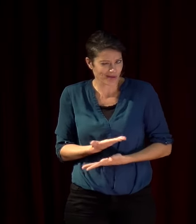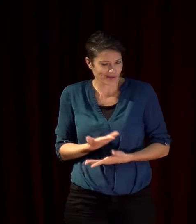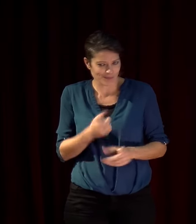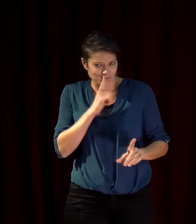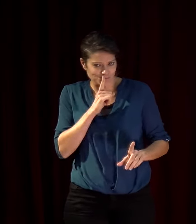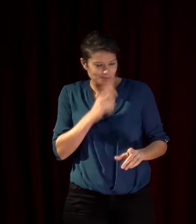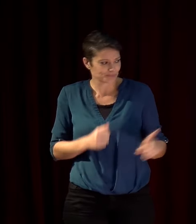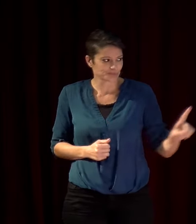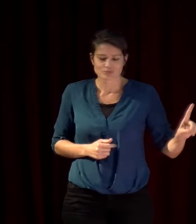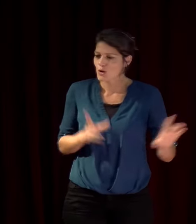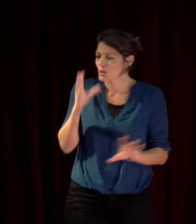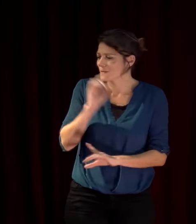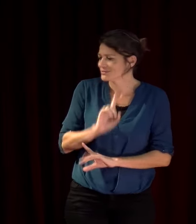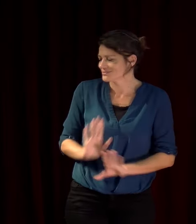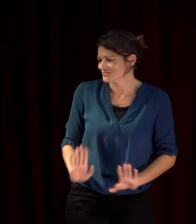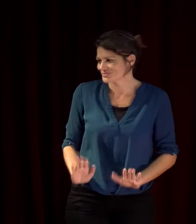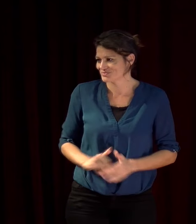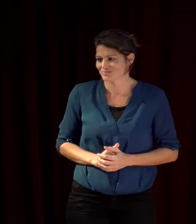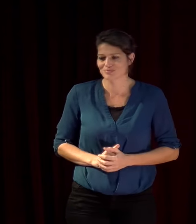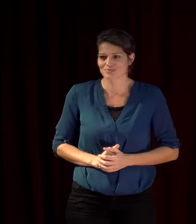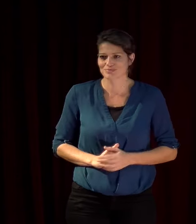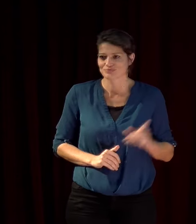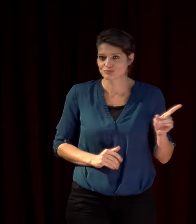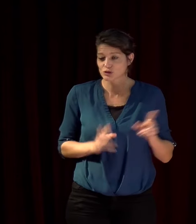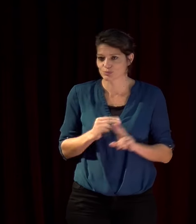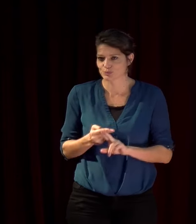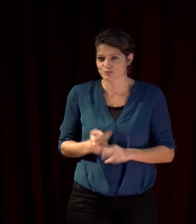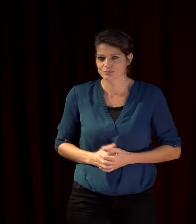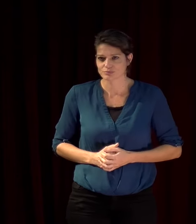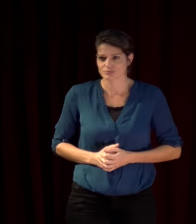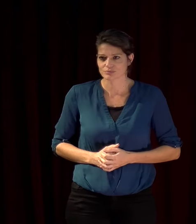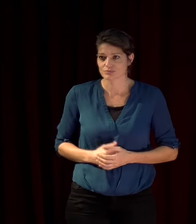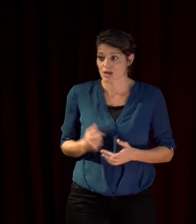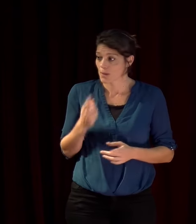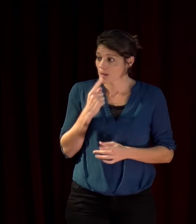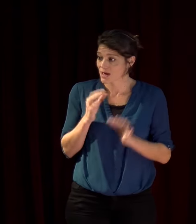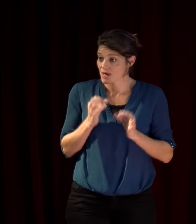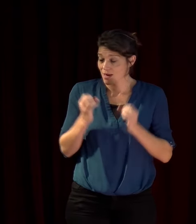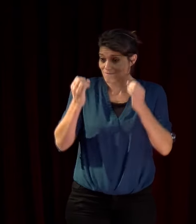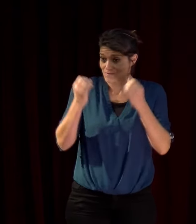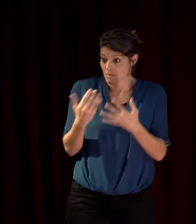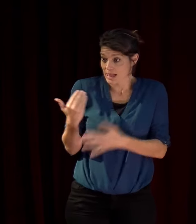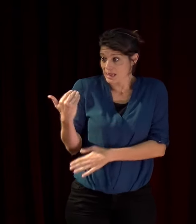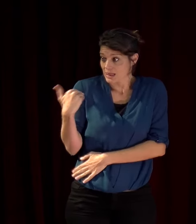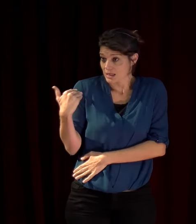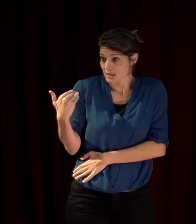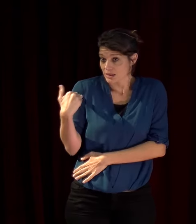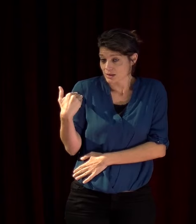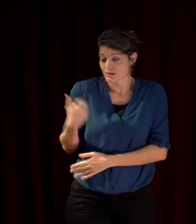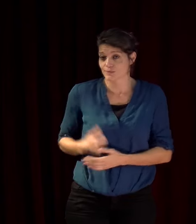ce n'est pas du tout un oubli c'est que j'ai parlé d'un phénomène qui est récent récentissime les